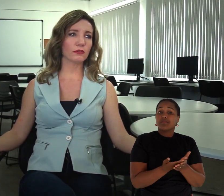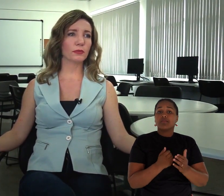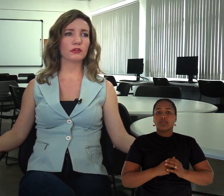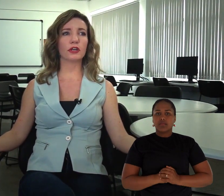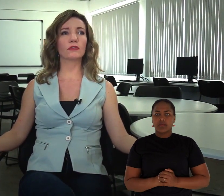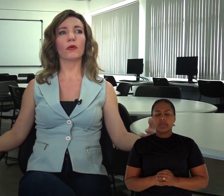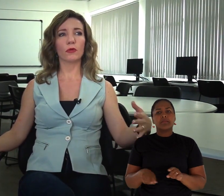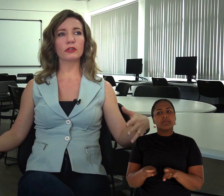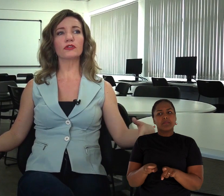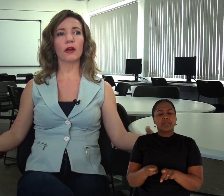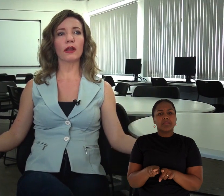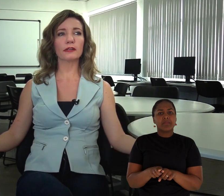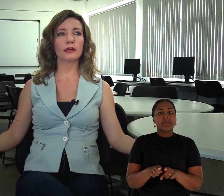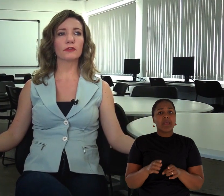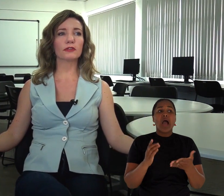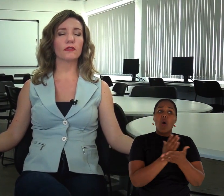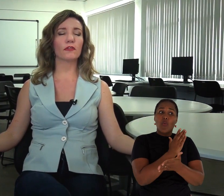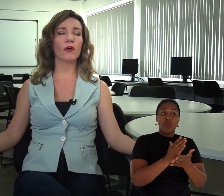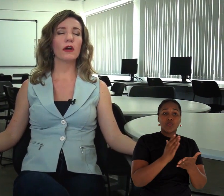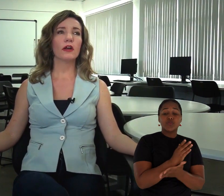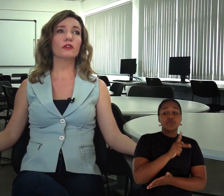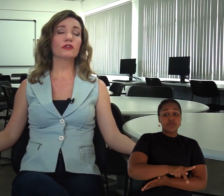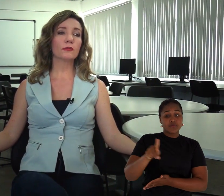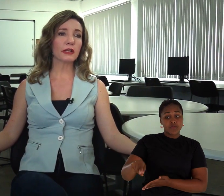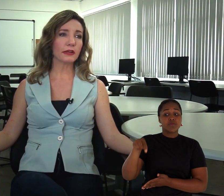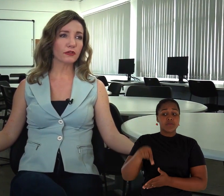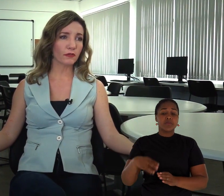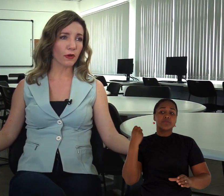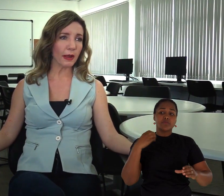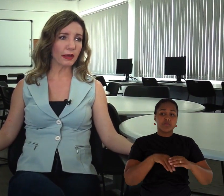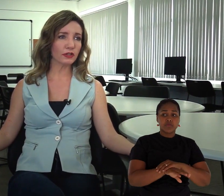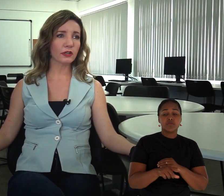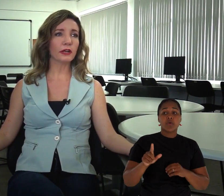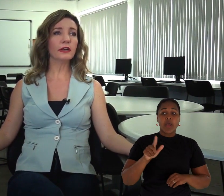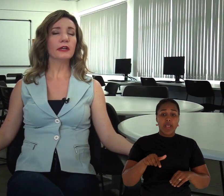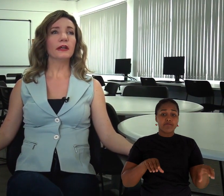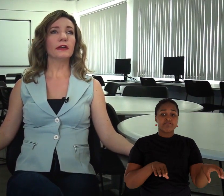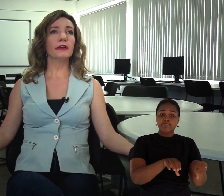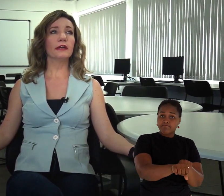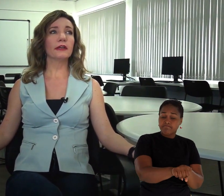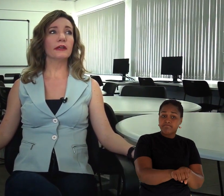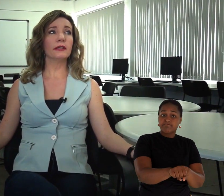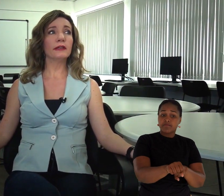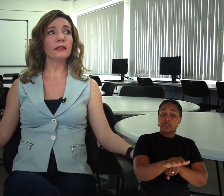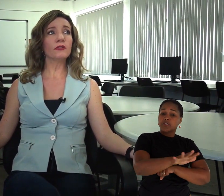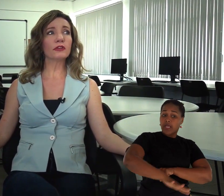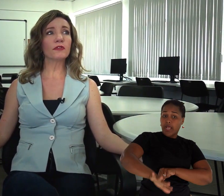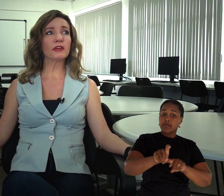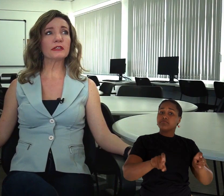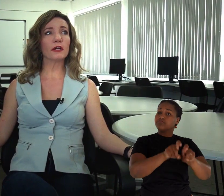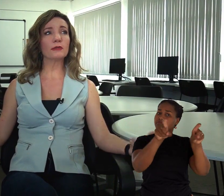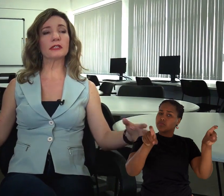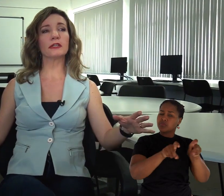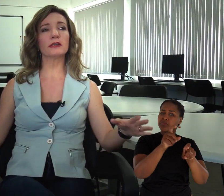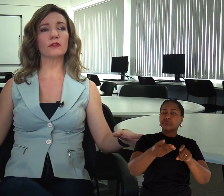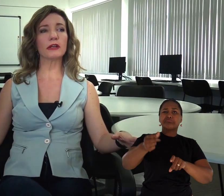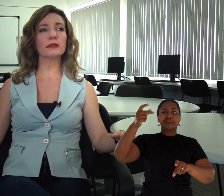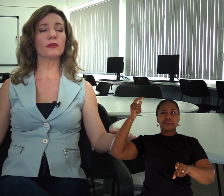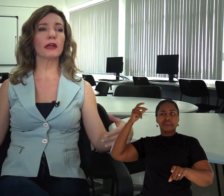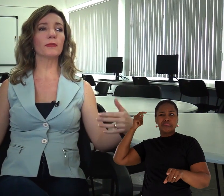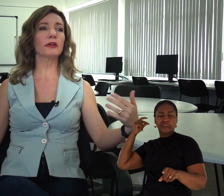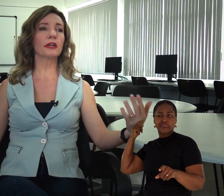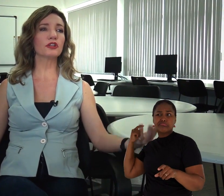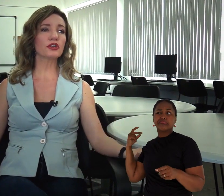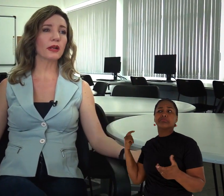é a coordenadora do projeto, como outras colegas aqui do CFO, nós somos da área de informática e nós vivenciamos a seguinte